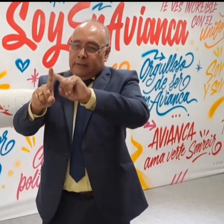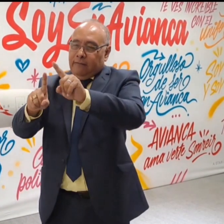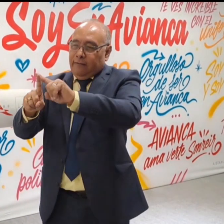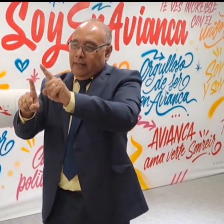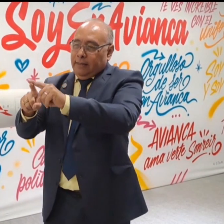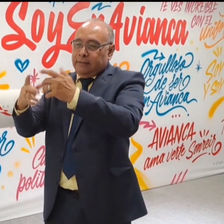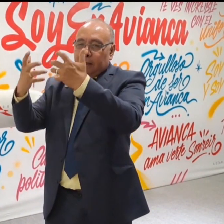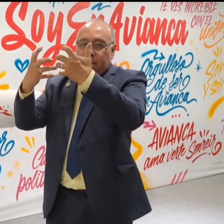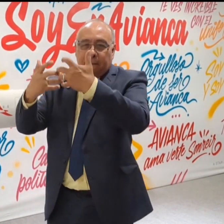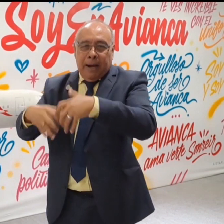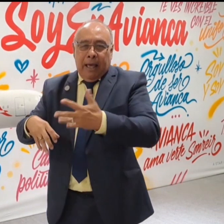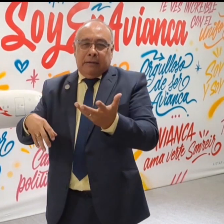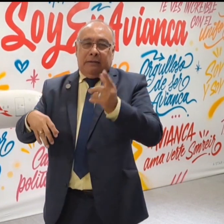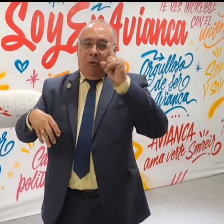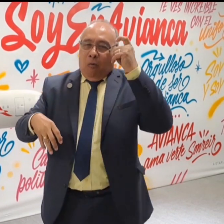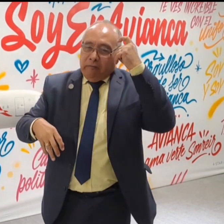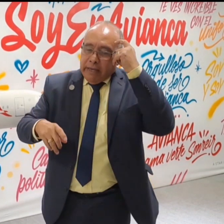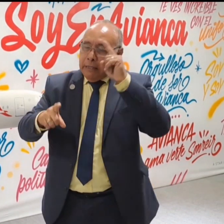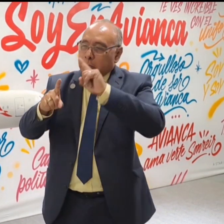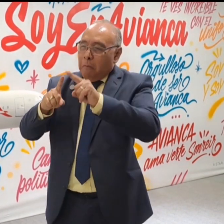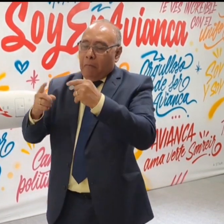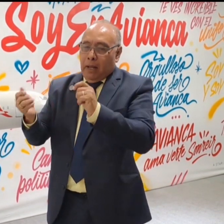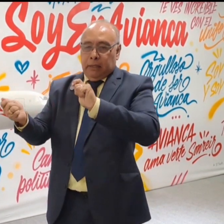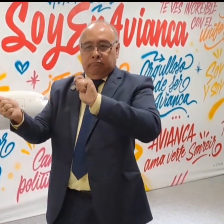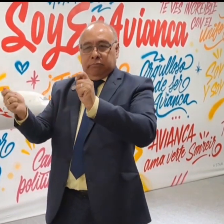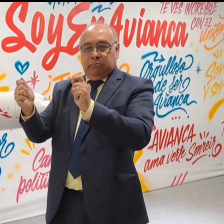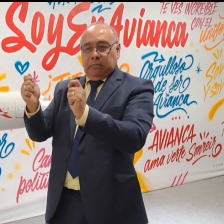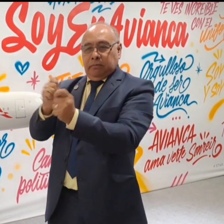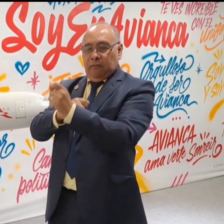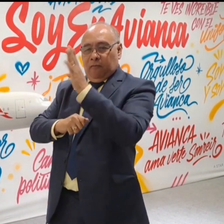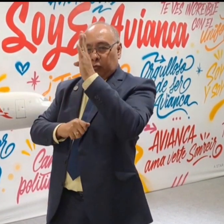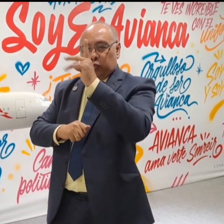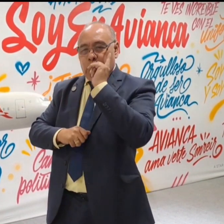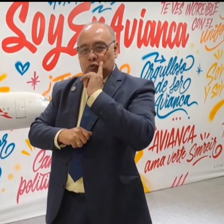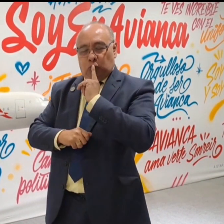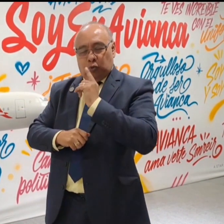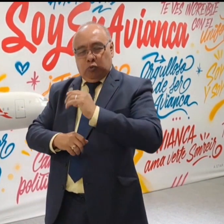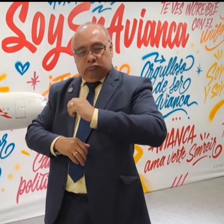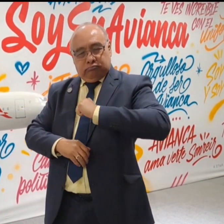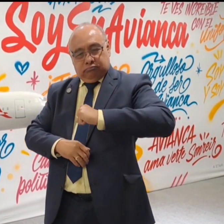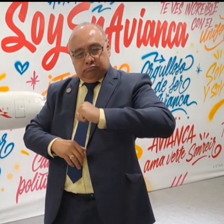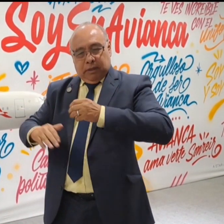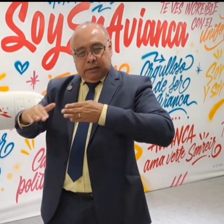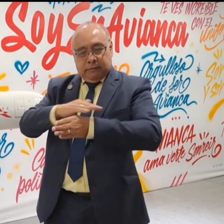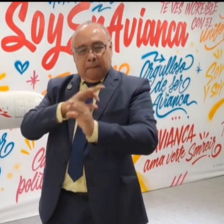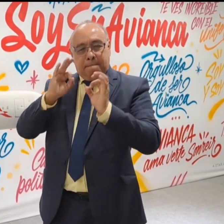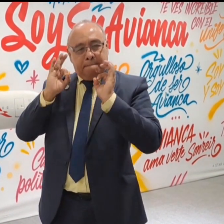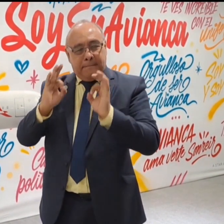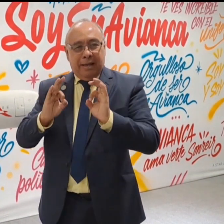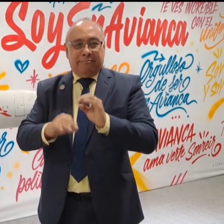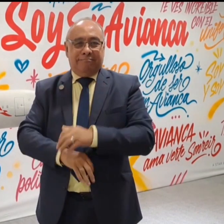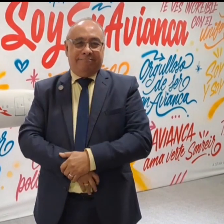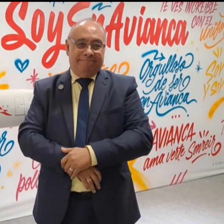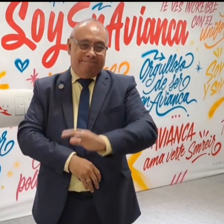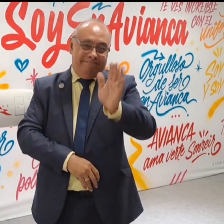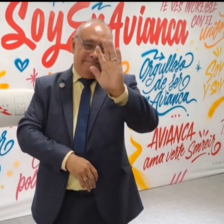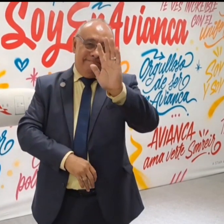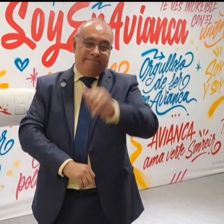para efectuar cambios y que a futuro las personas sordas ejercen su derecho a la accesibilidad con calidad. ¡Hasta pronto!